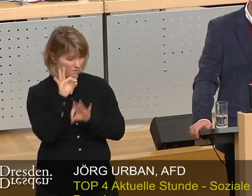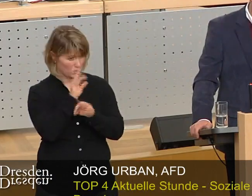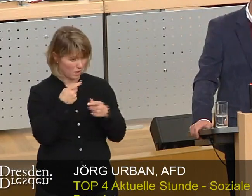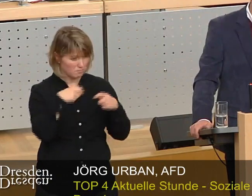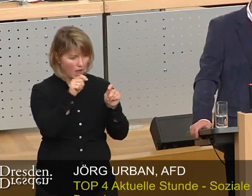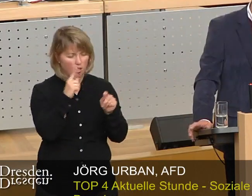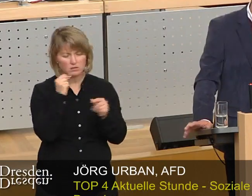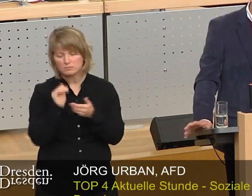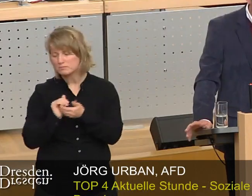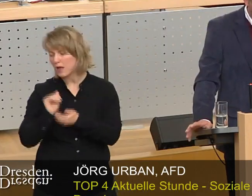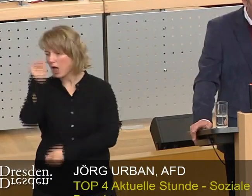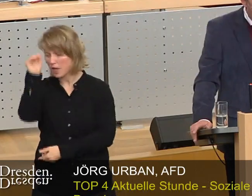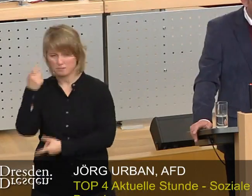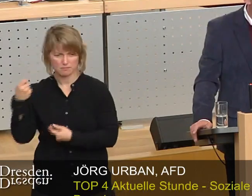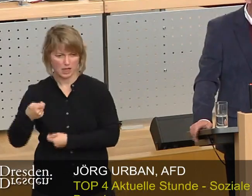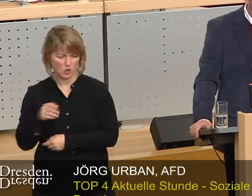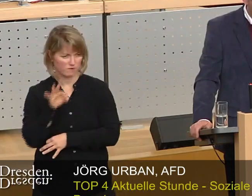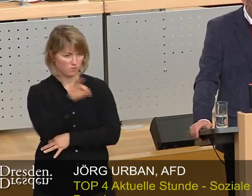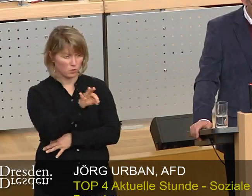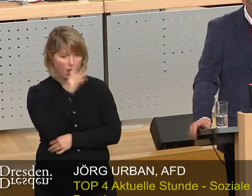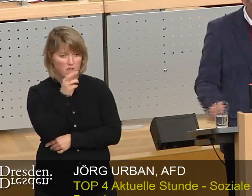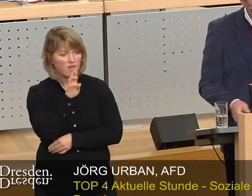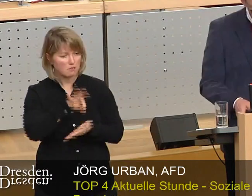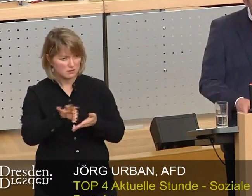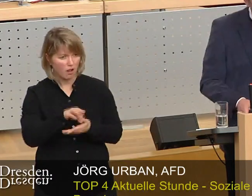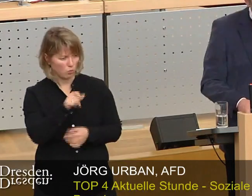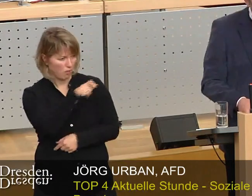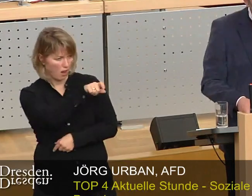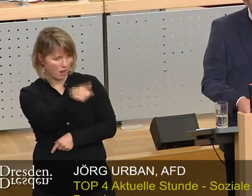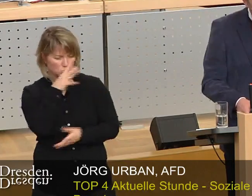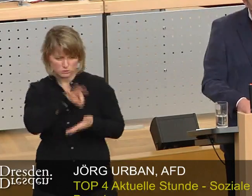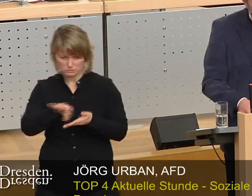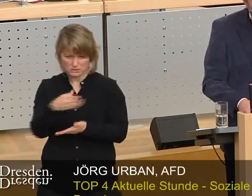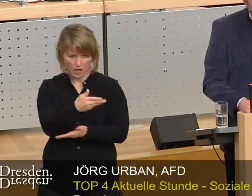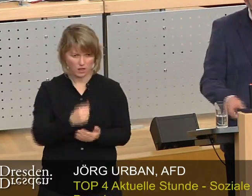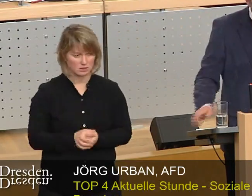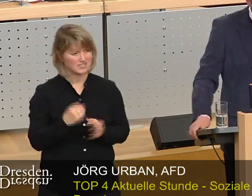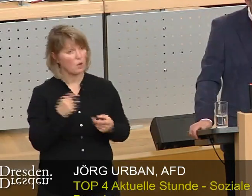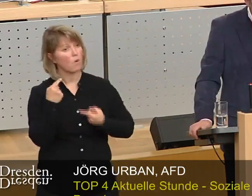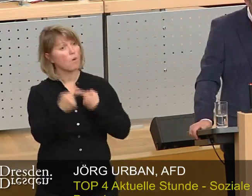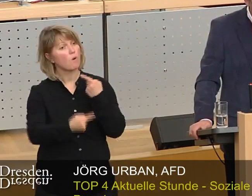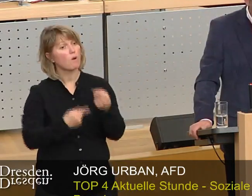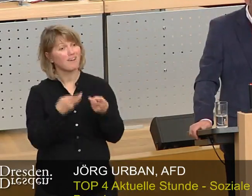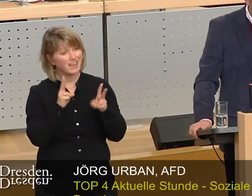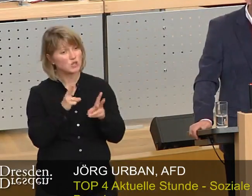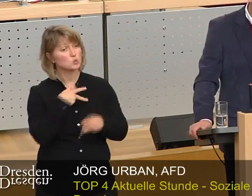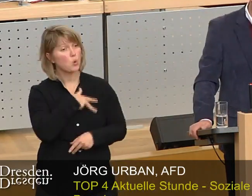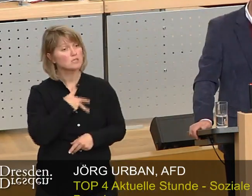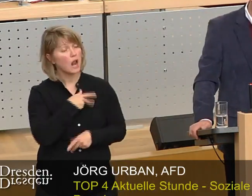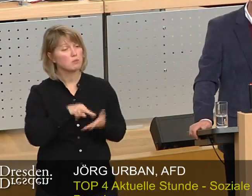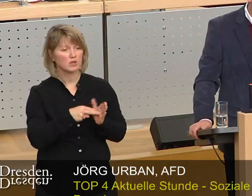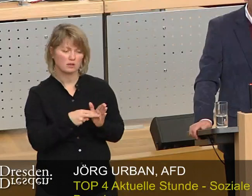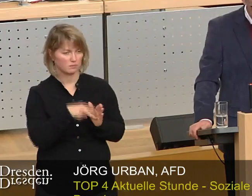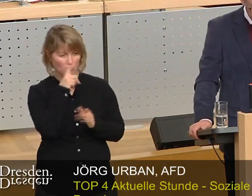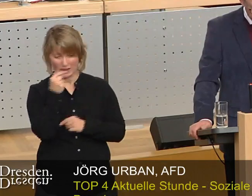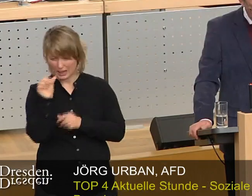am Ende der normale hart arbeitende Bürger aufzubringen hat. Was Sie betreiben, ist keine soziale Politik, sondern eine Verschwendung der